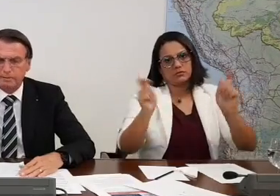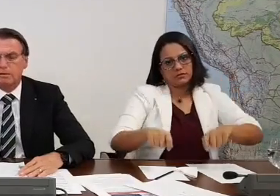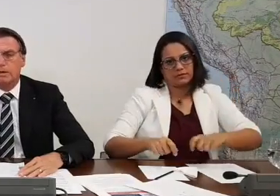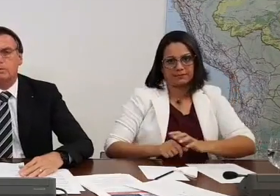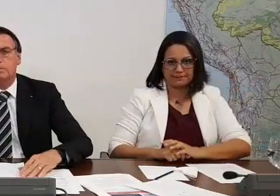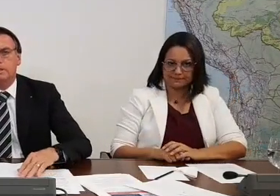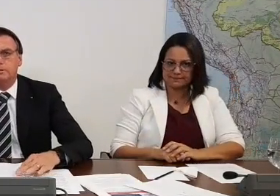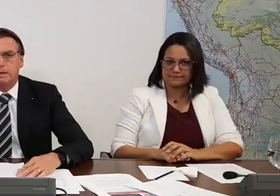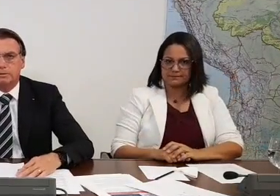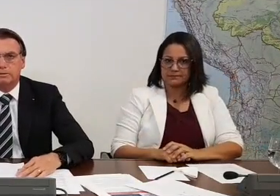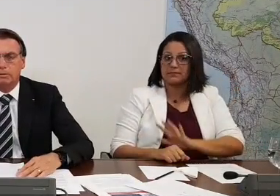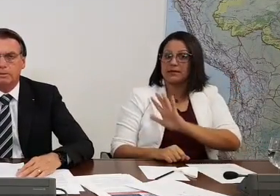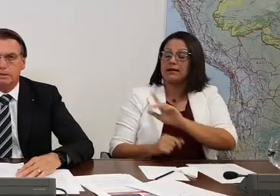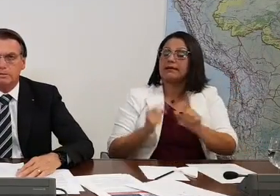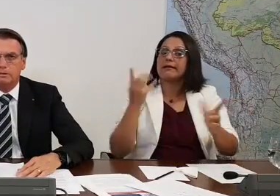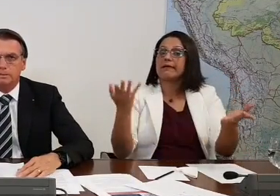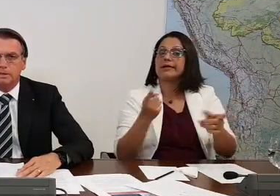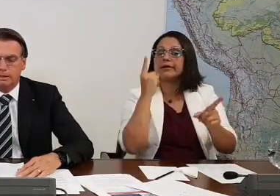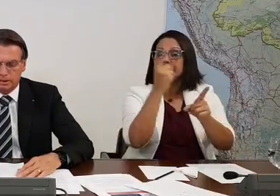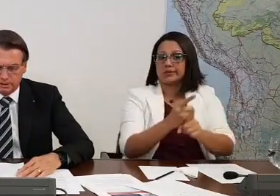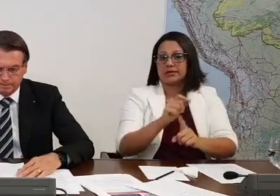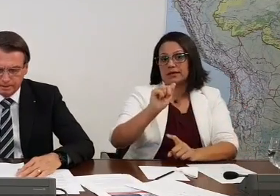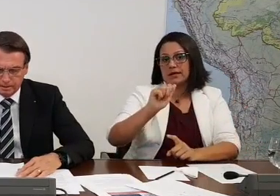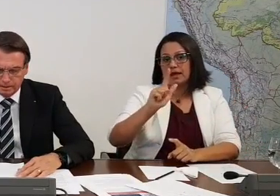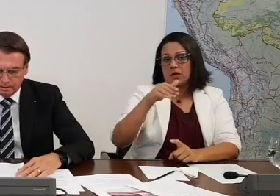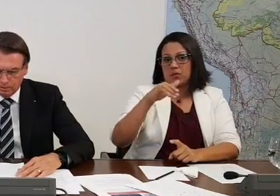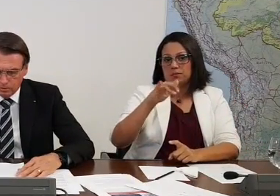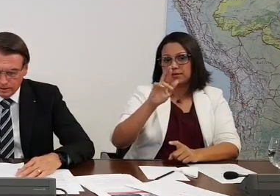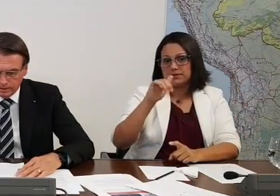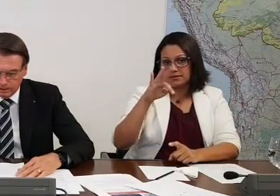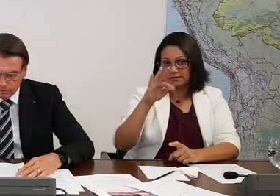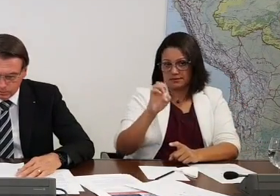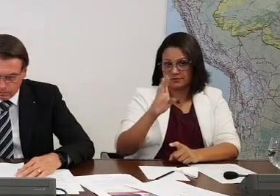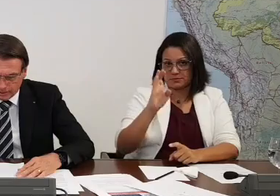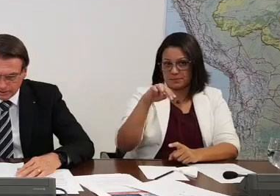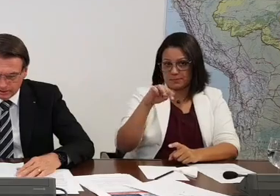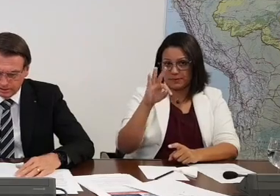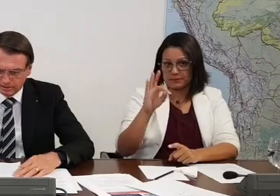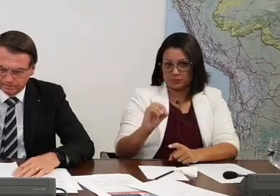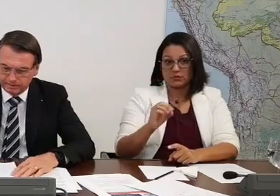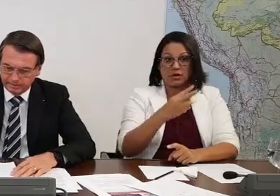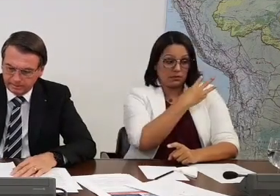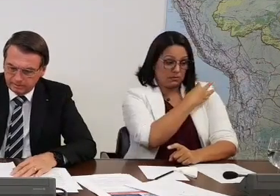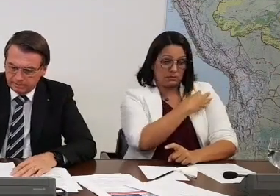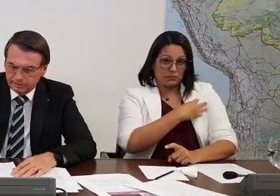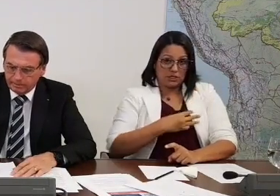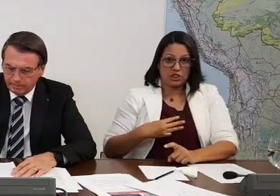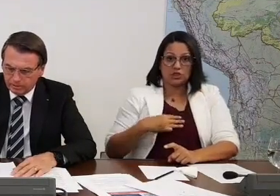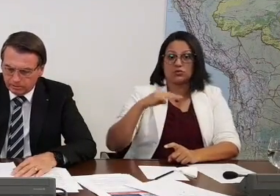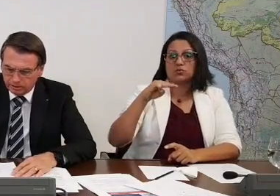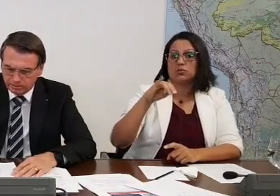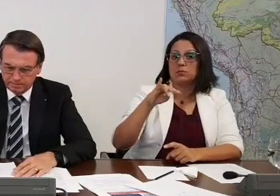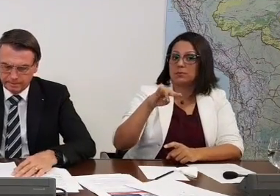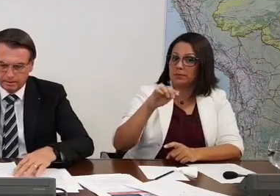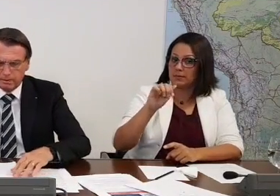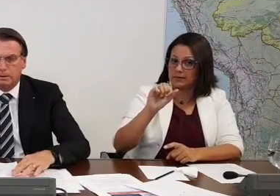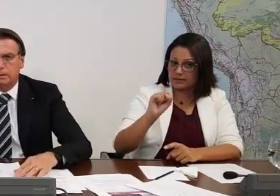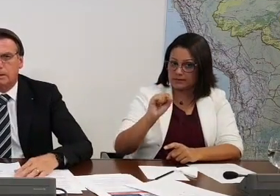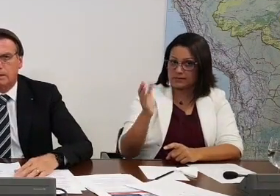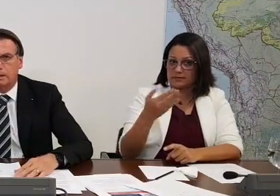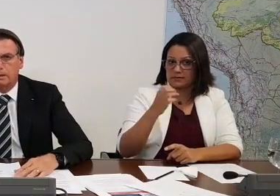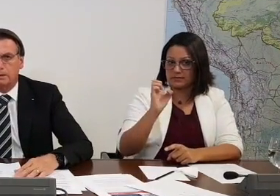é aqui. Eu estive agora com o Almirante Bento. Ele é o ministro das Minas e Energia. O que ele anunciou para a gente aqui? Dia 1º de agosto,